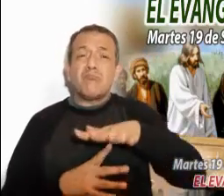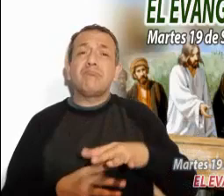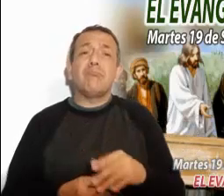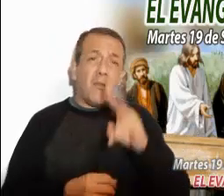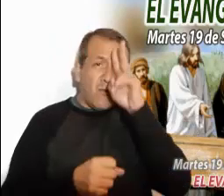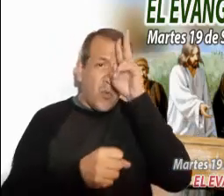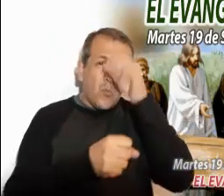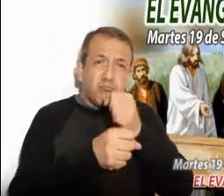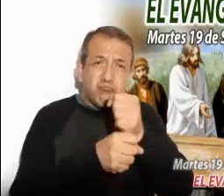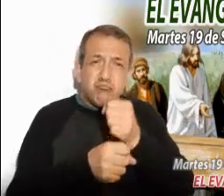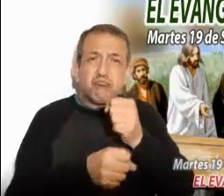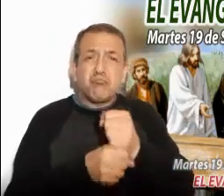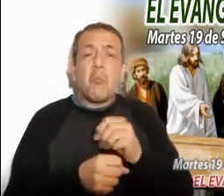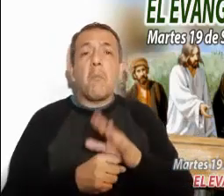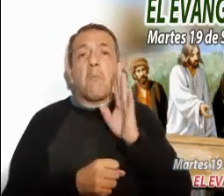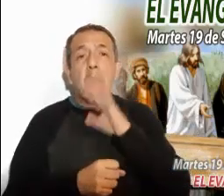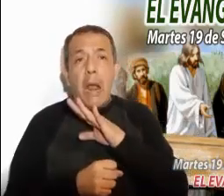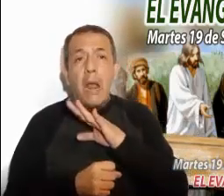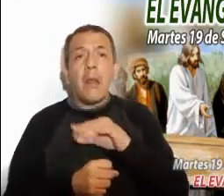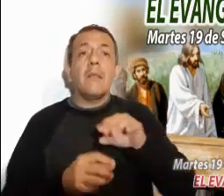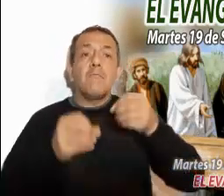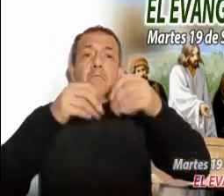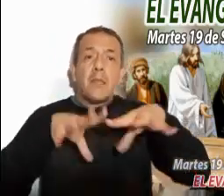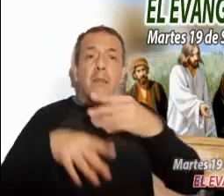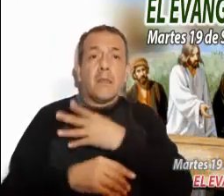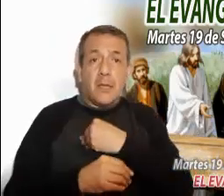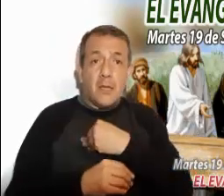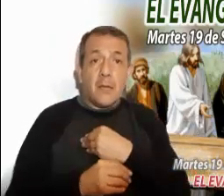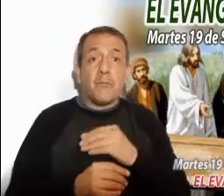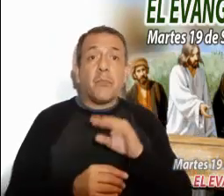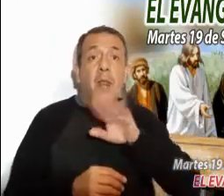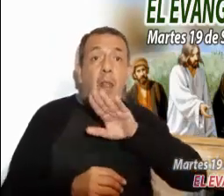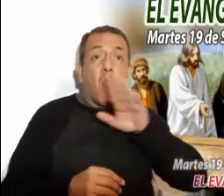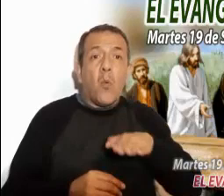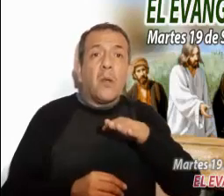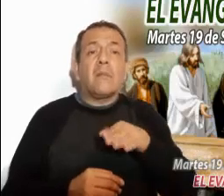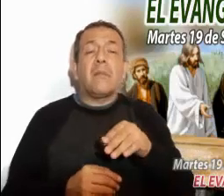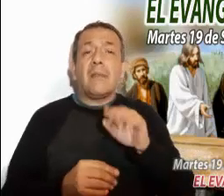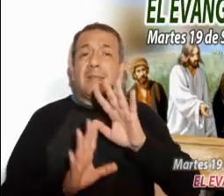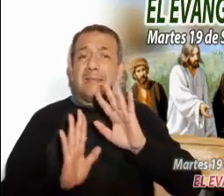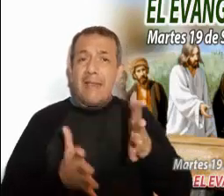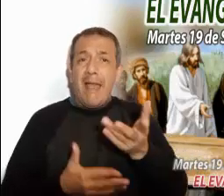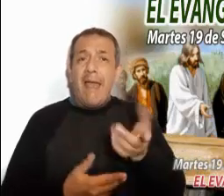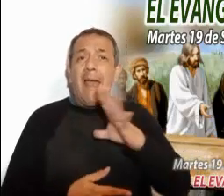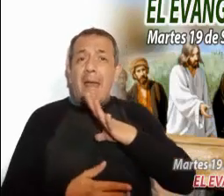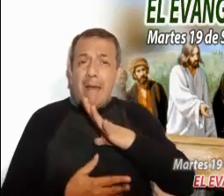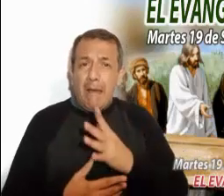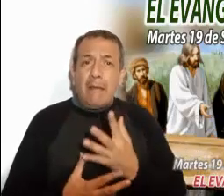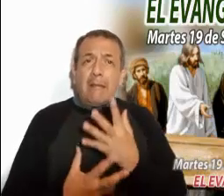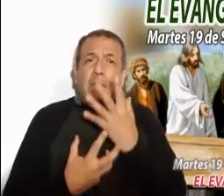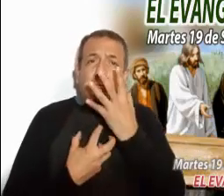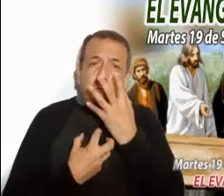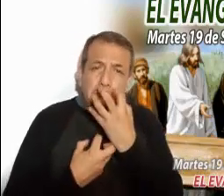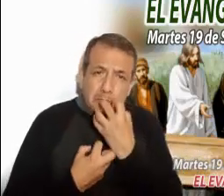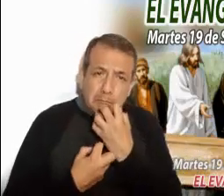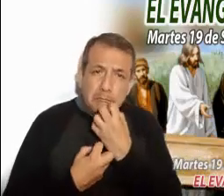han perdido a un ser querido. Si la muerte de por sí ya trae consigo una carga de duelo e incomprensión,